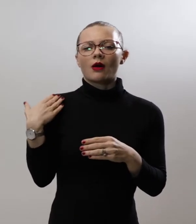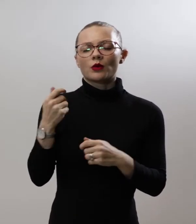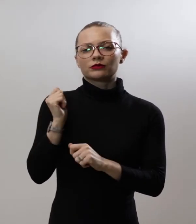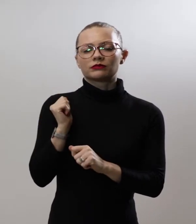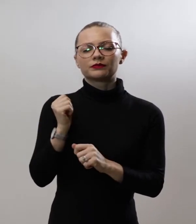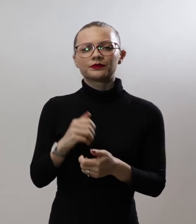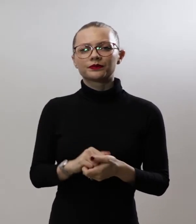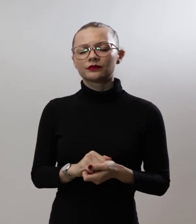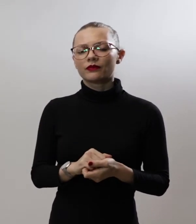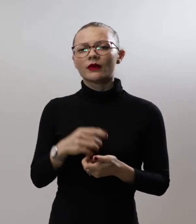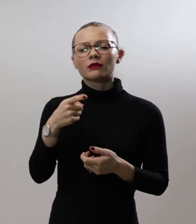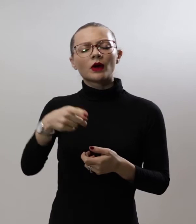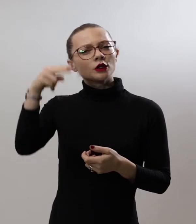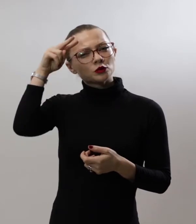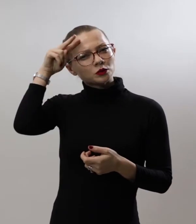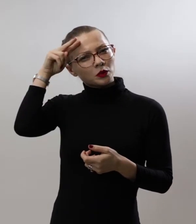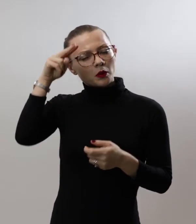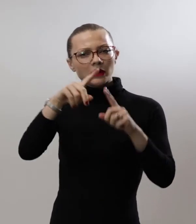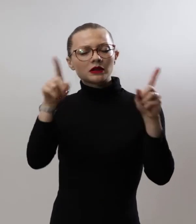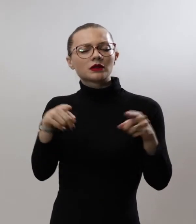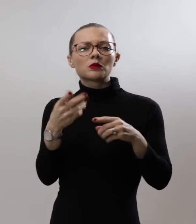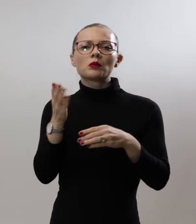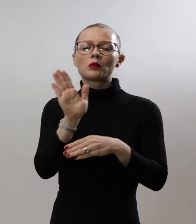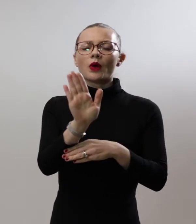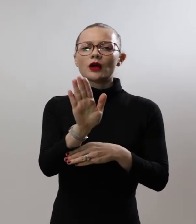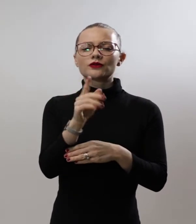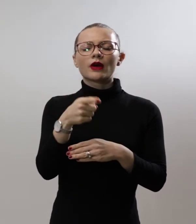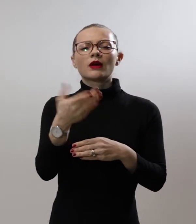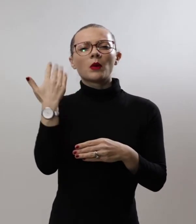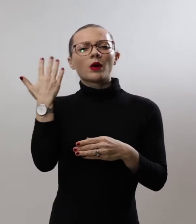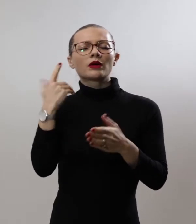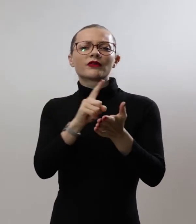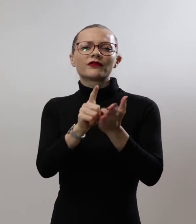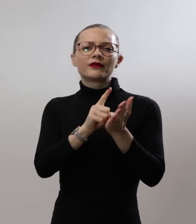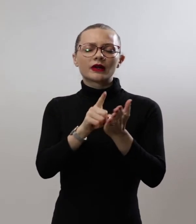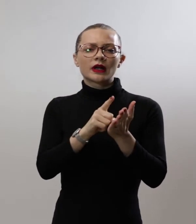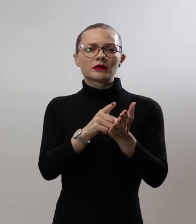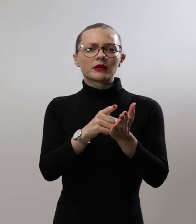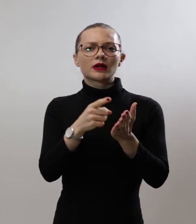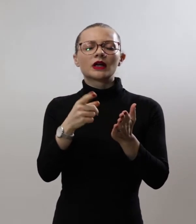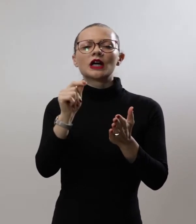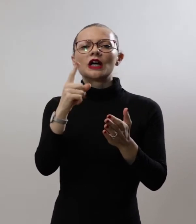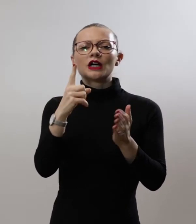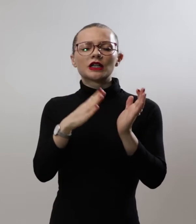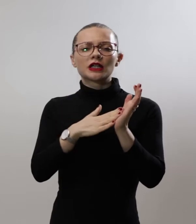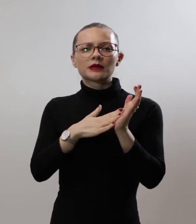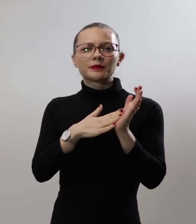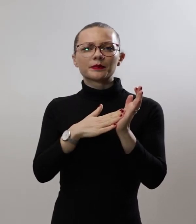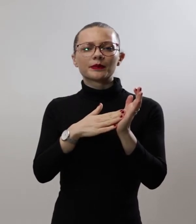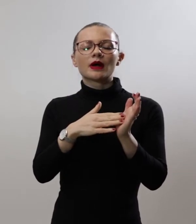Споменикот покажува дека во времето кога овие краишта Биле дел од римската провинција, Македонија